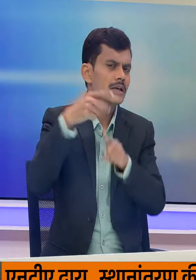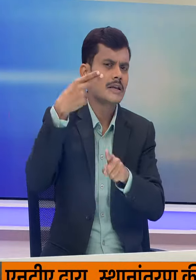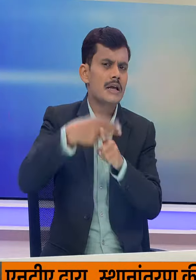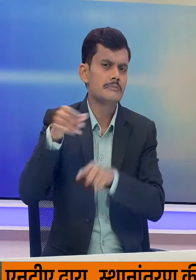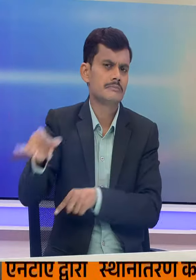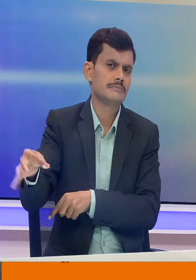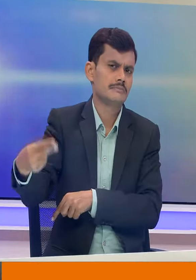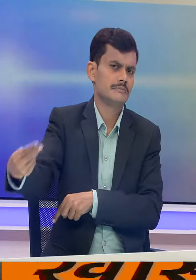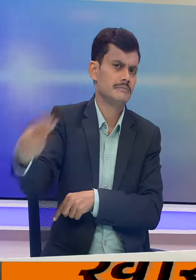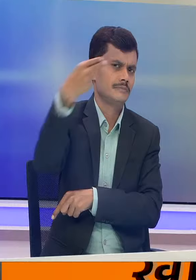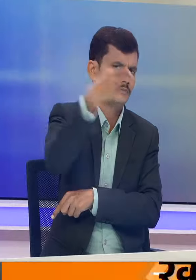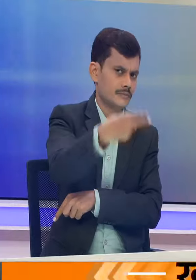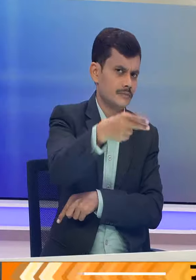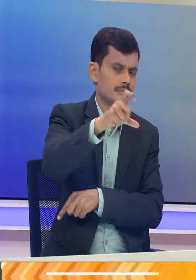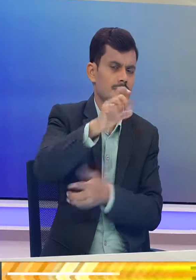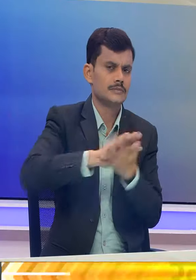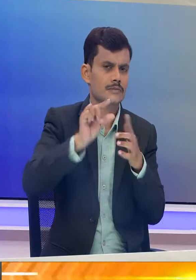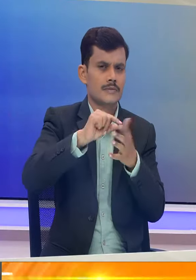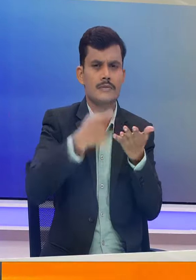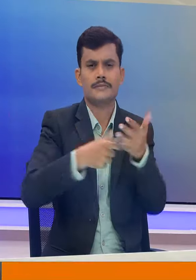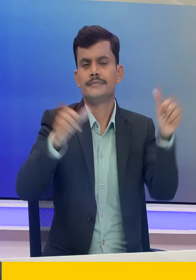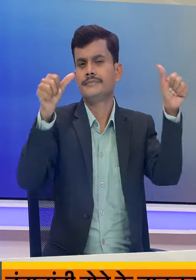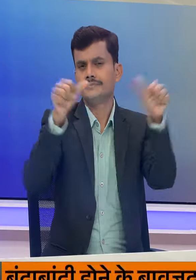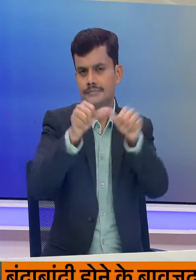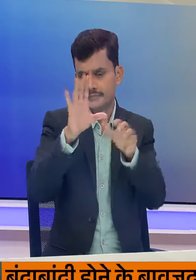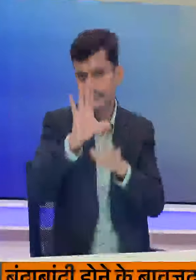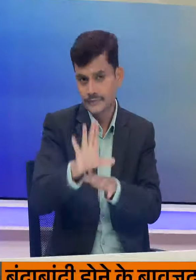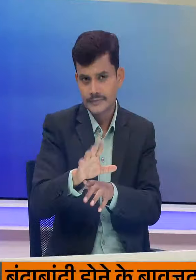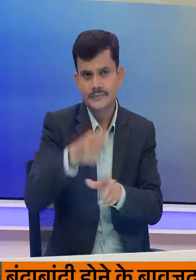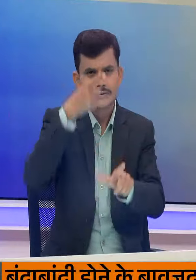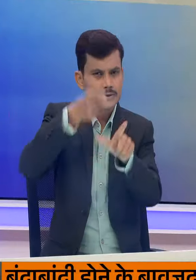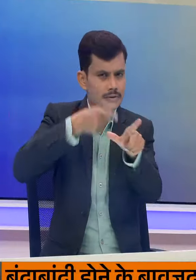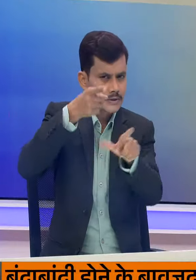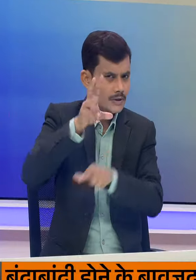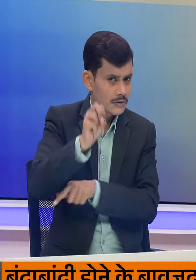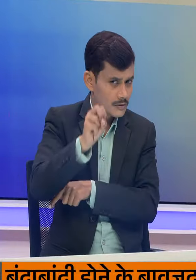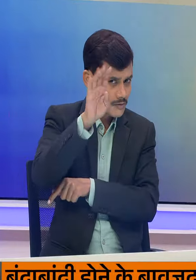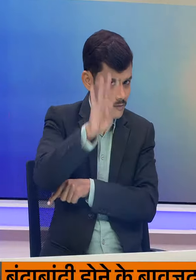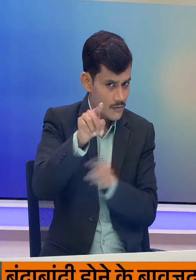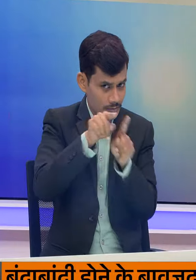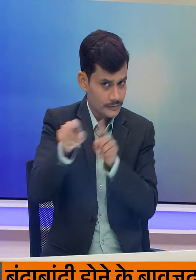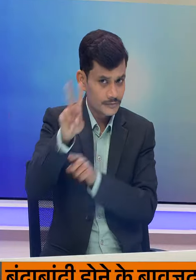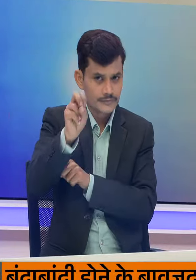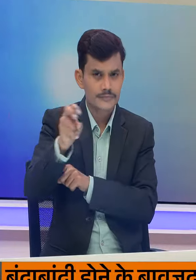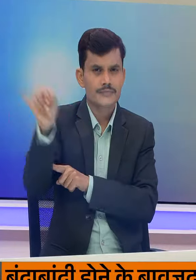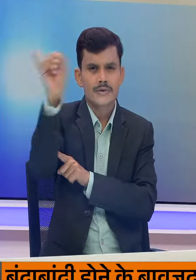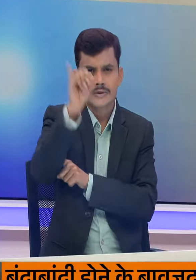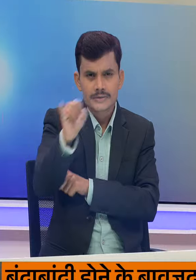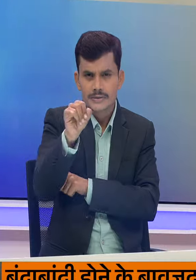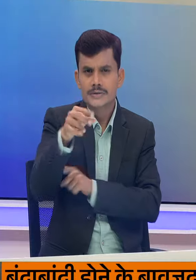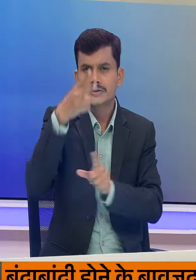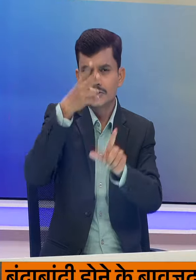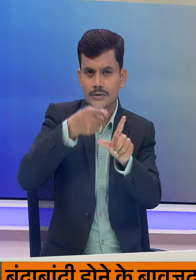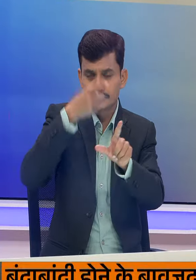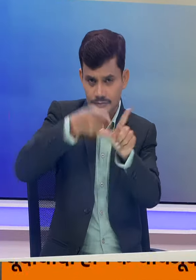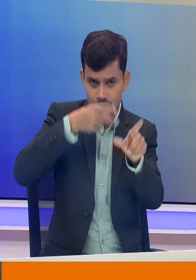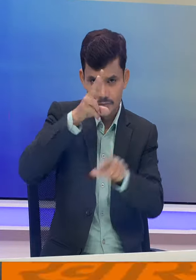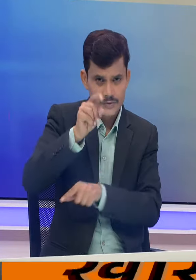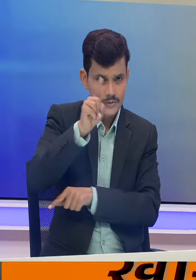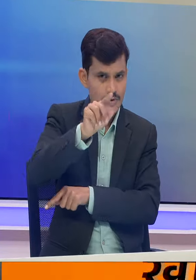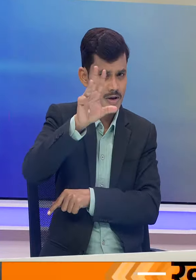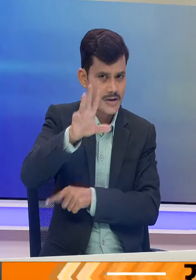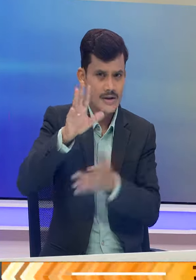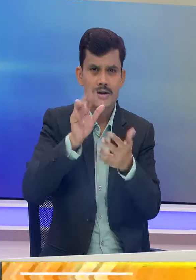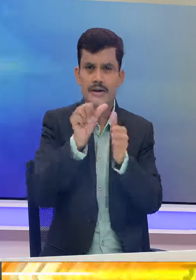चांदिपुरा वाइरस पड़ा इस वाइरस को साल 2004 से 2006 और 2019 में आंधरप्रदेश,